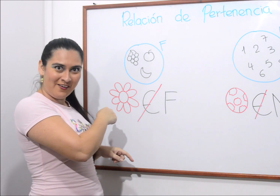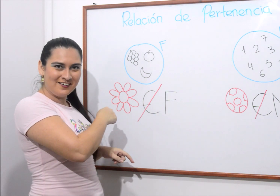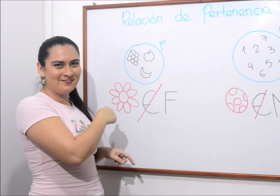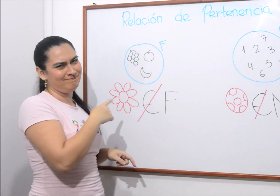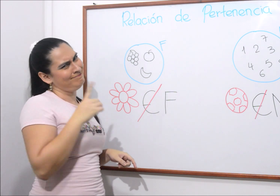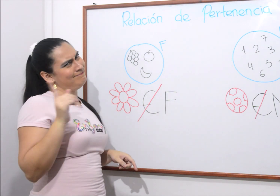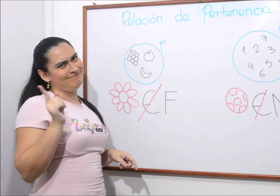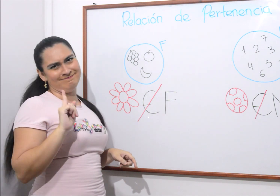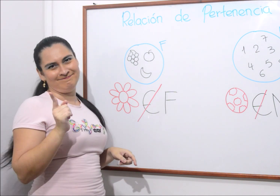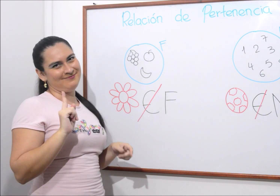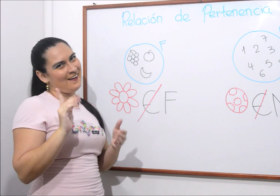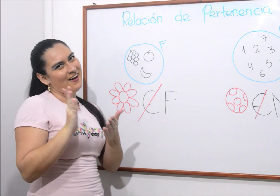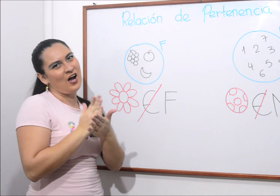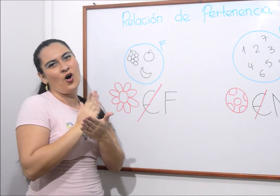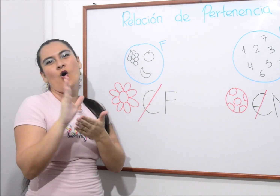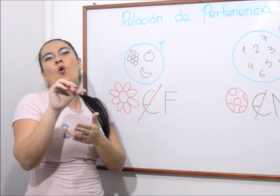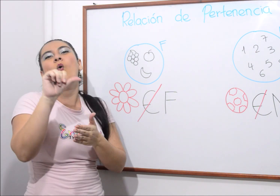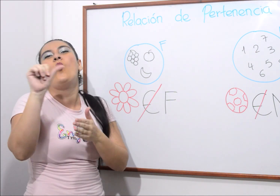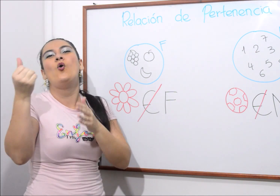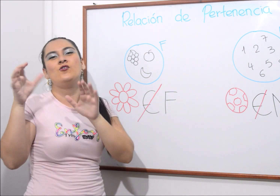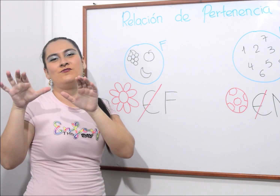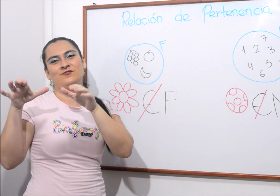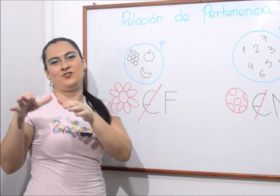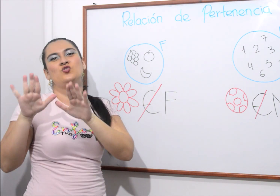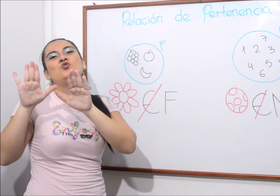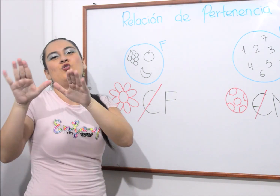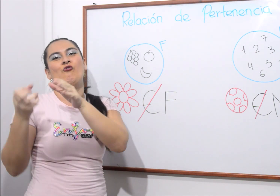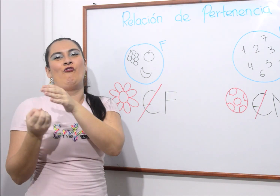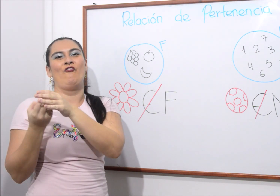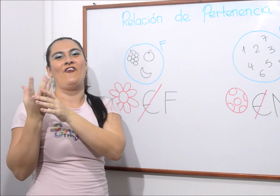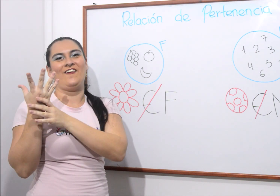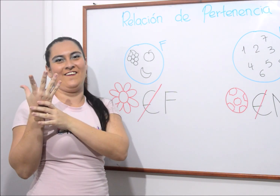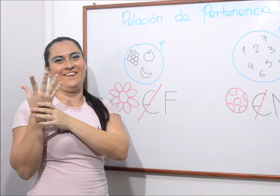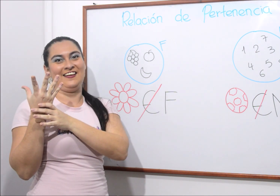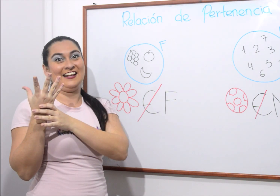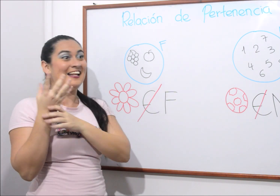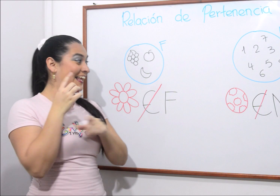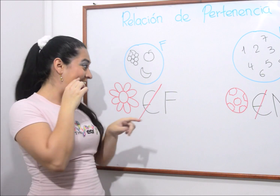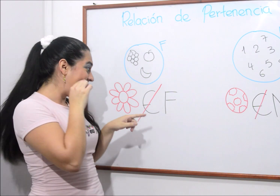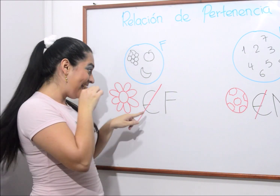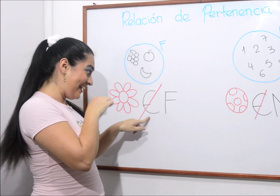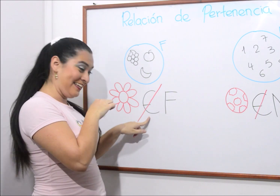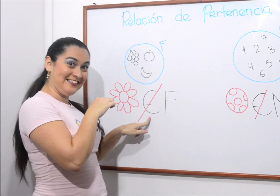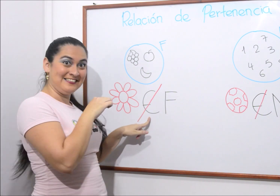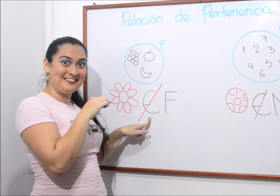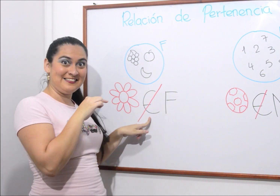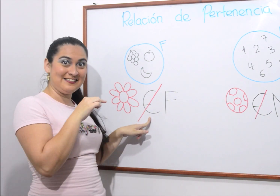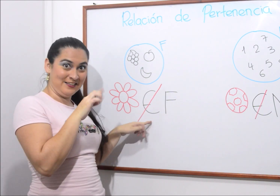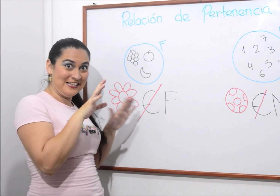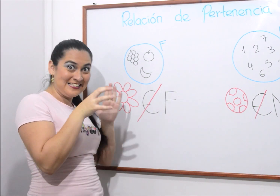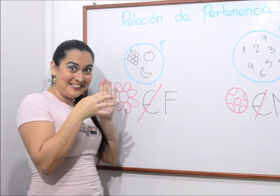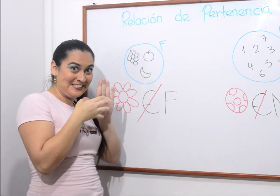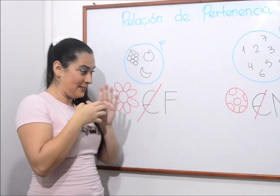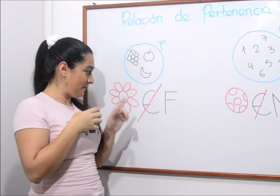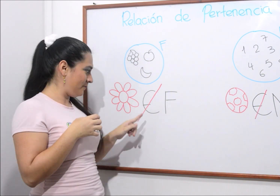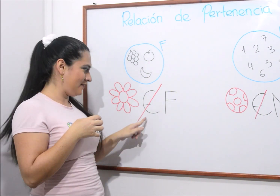de las frutas? No, la flor pertenece a otro conjunto. Entonces, la flor no